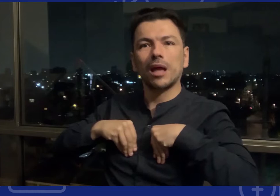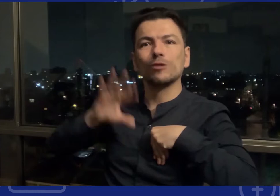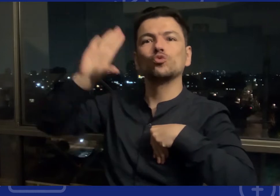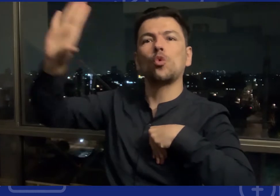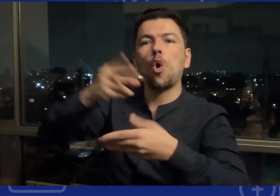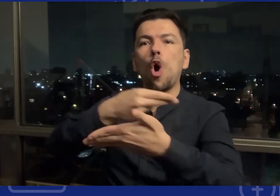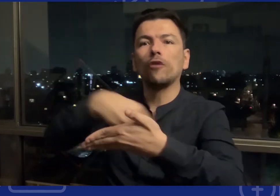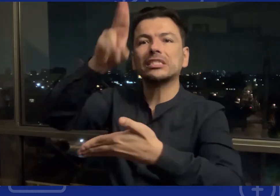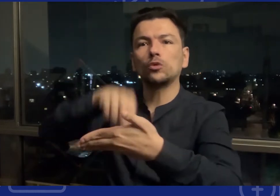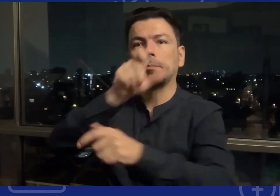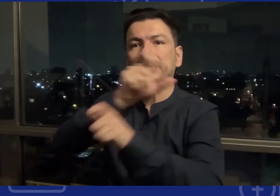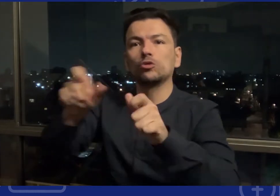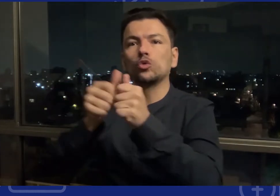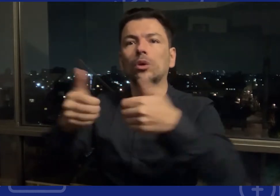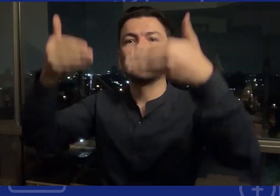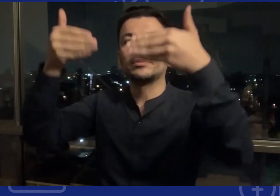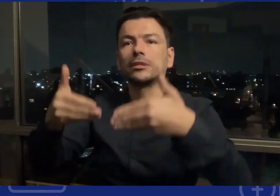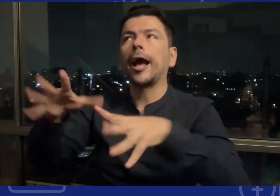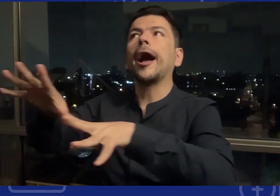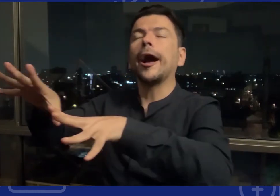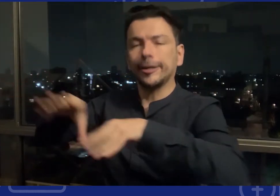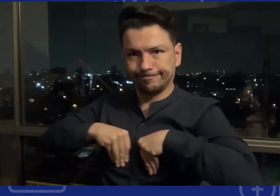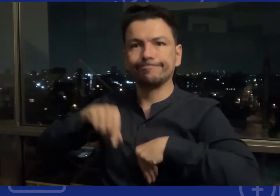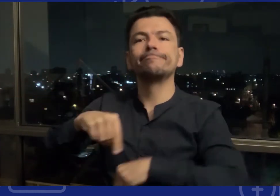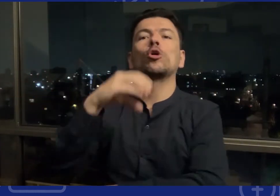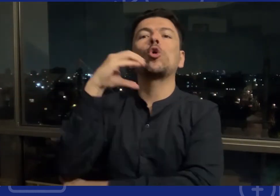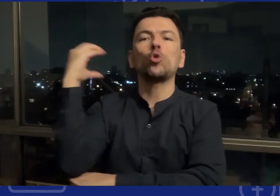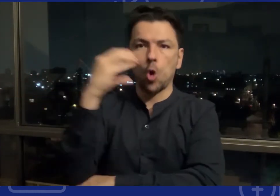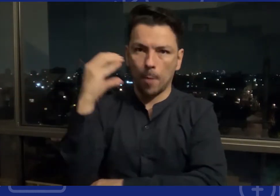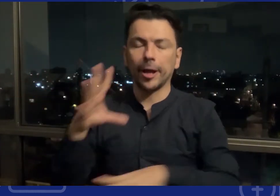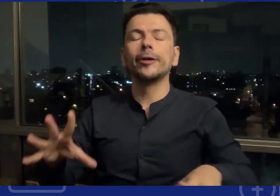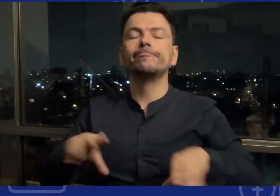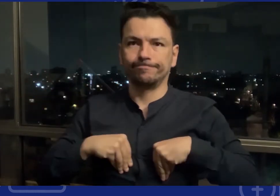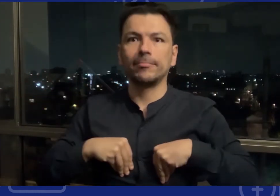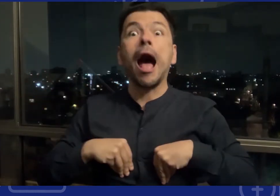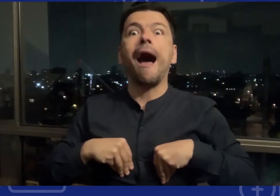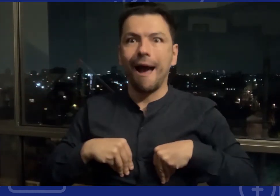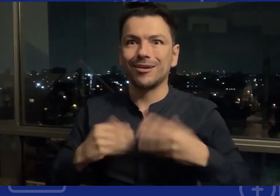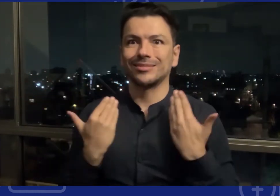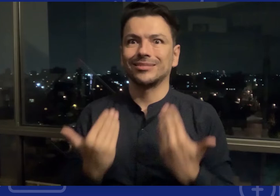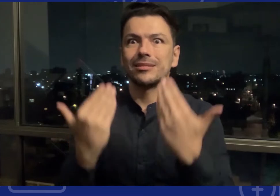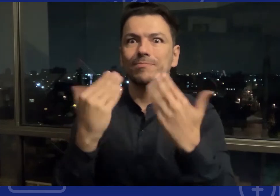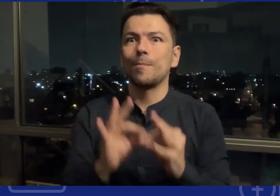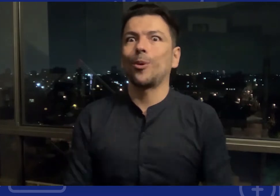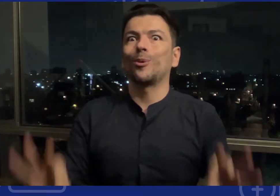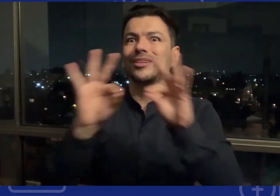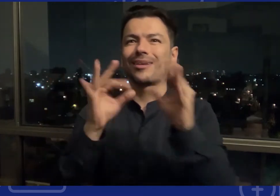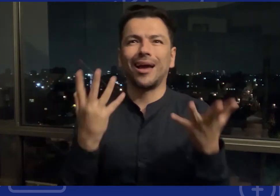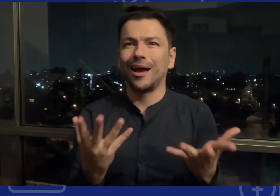.18 y también la Ley 13.46 en la cual se aprueba o se ratifica esta convención y el Estado